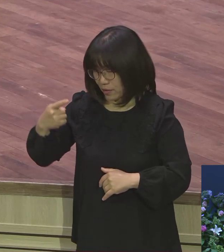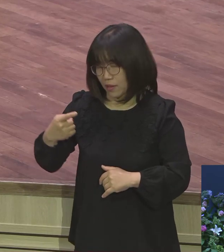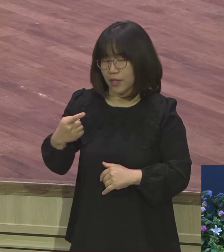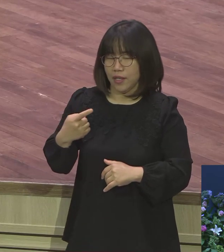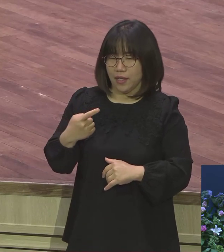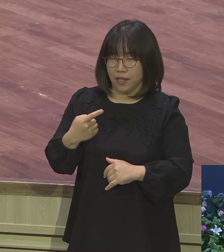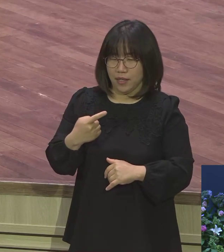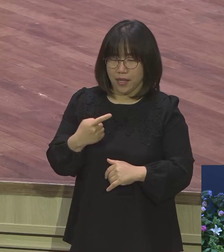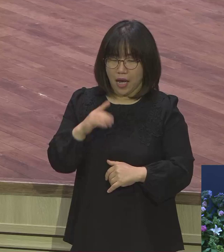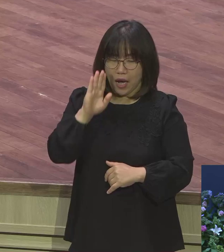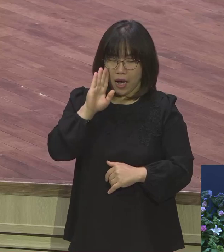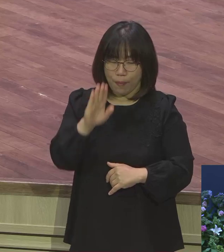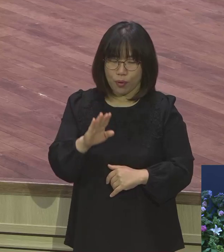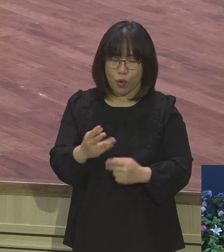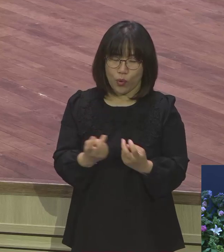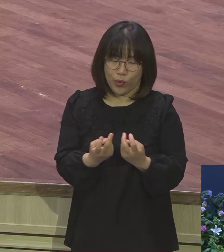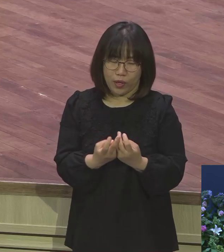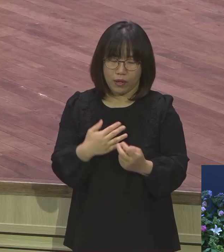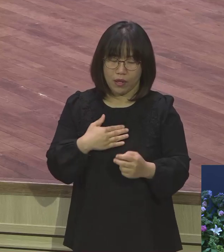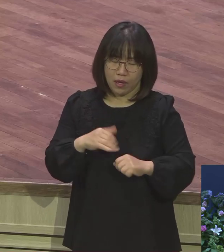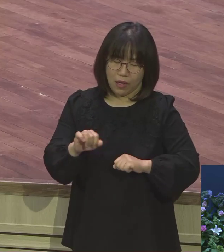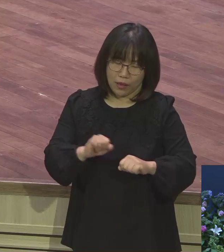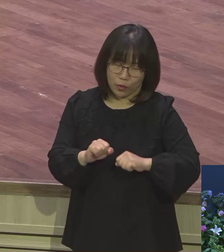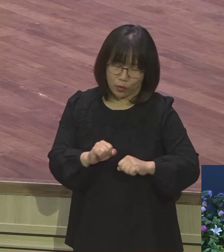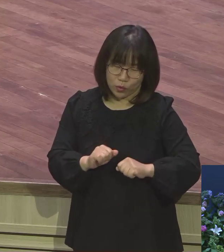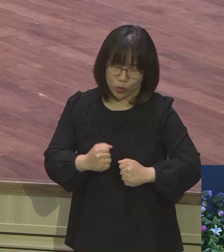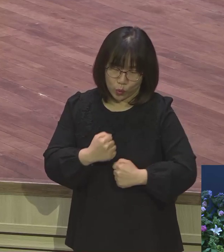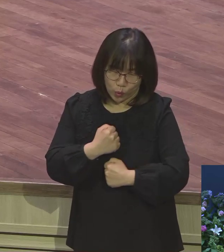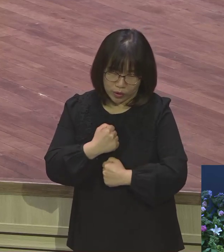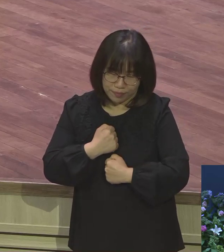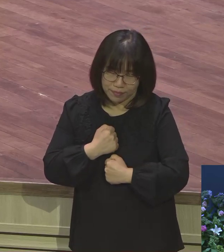앞으로 행동도 자유수지 못할 텐데. 여러 가지 복잡한 거.